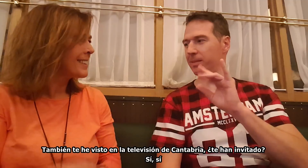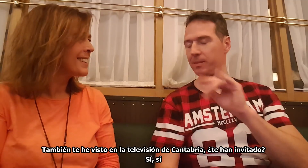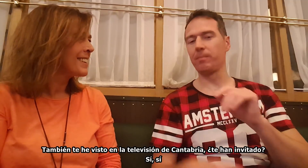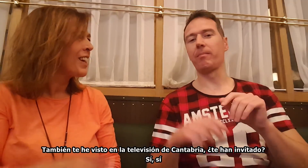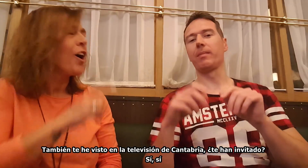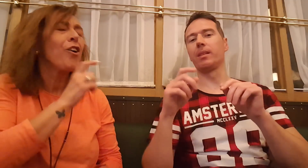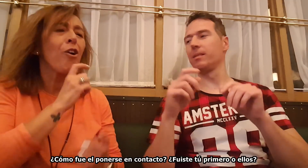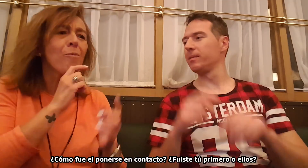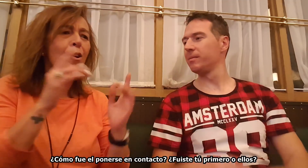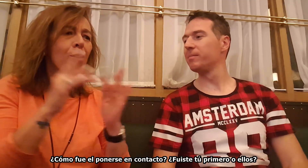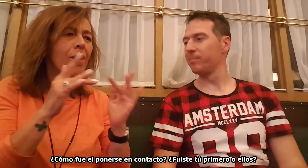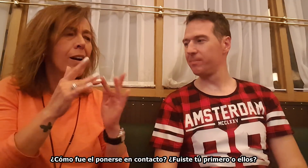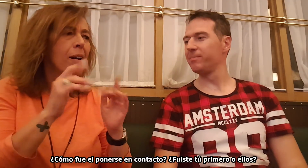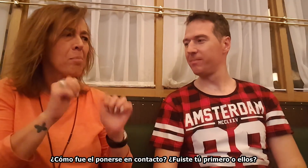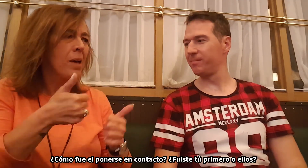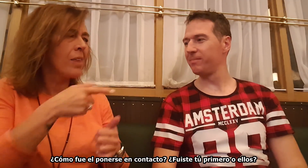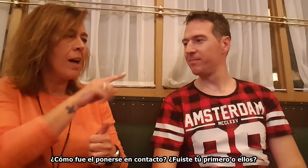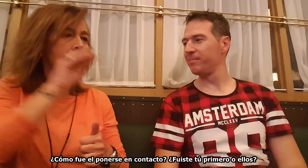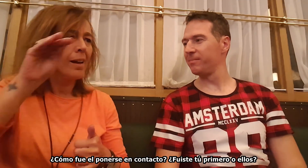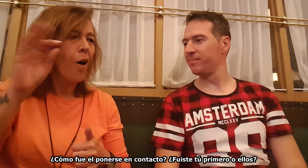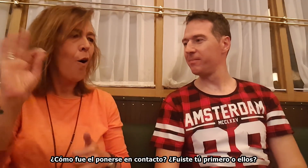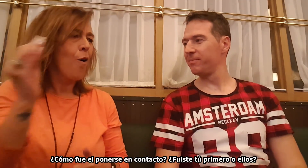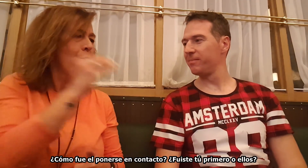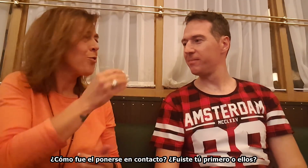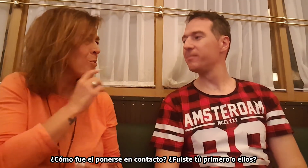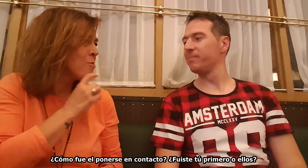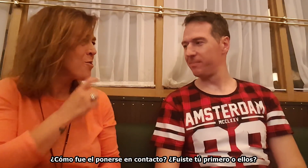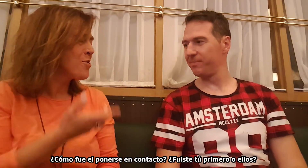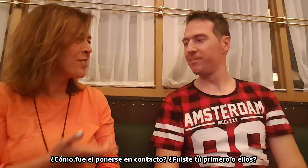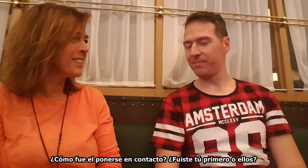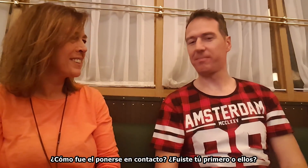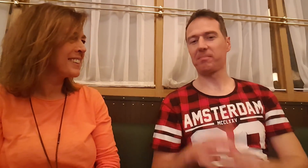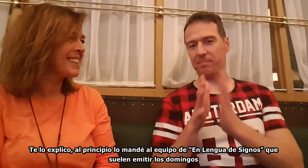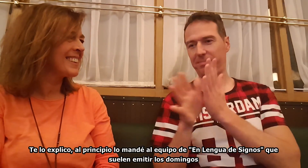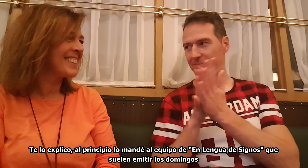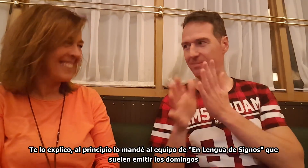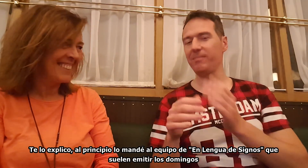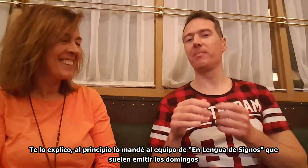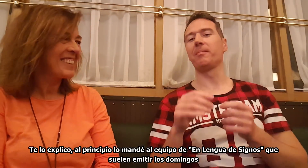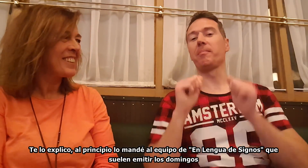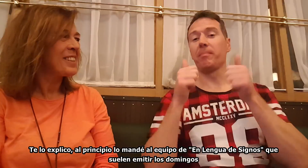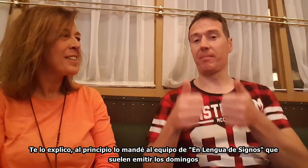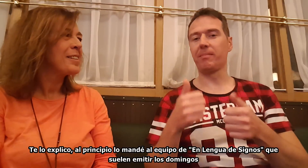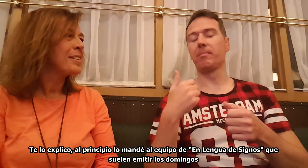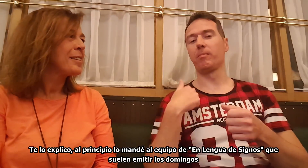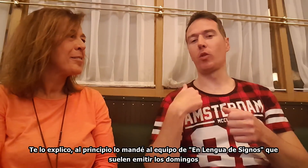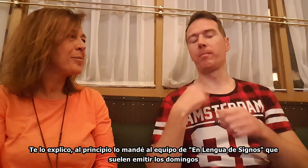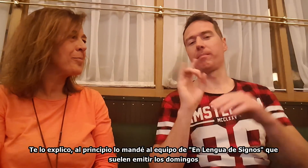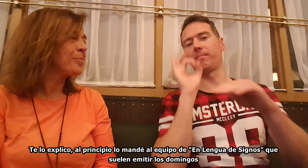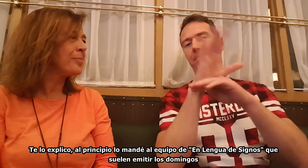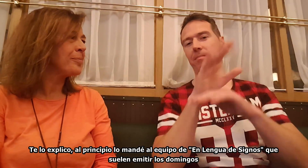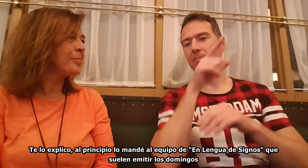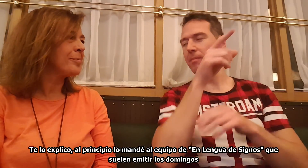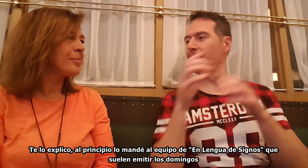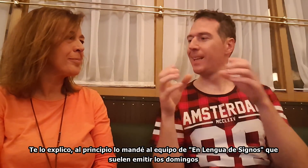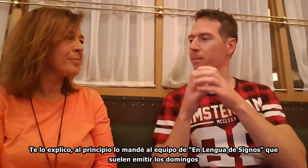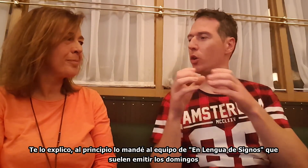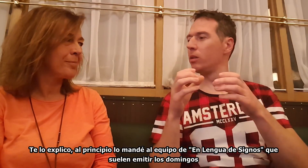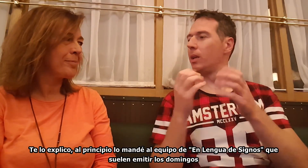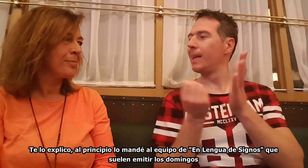sí. ¿Cómo fue el primer contacto? ¿Fuiste tu primero o ellos? Te lo explico. Al principio lo mandé al equipo de Lengua